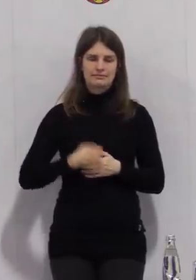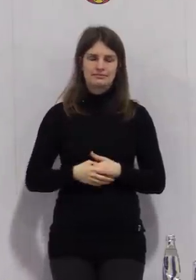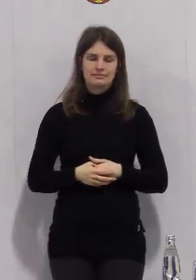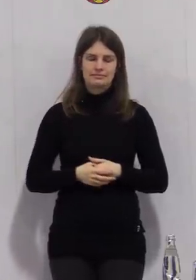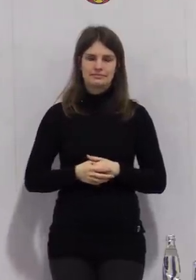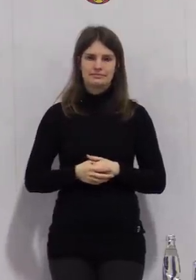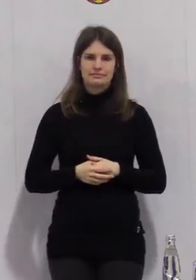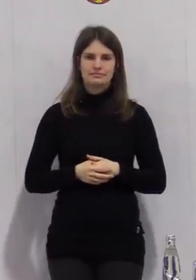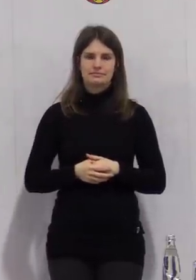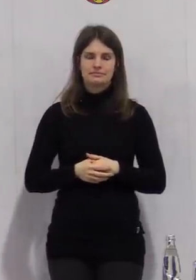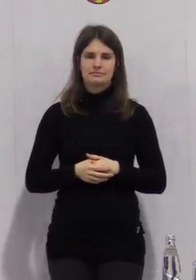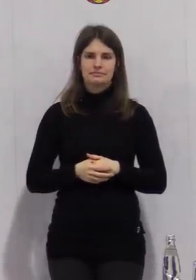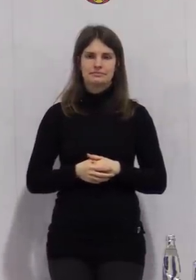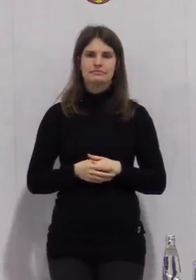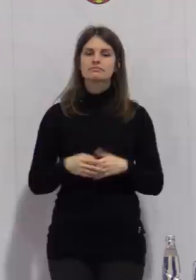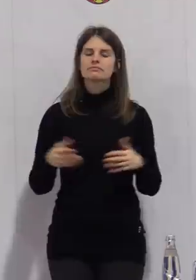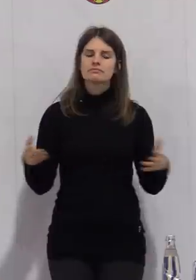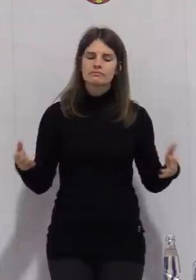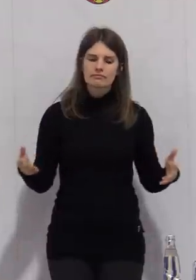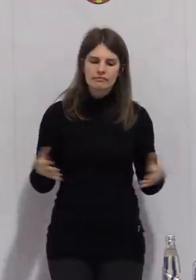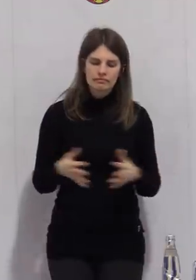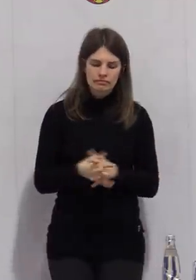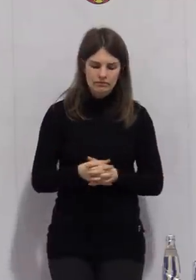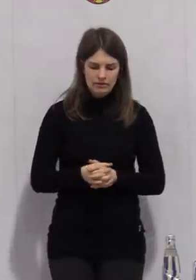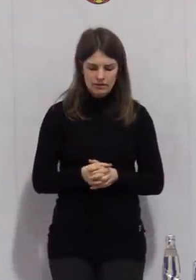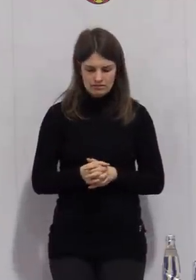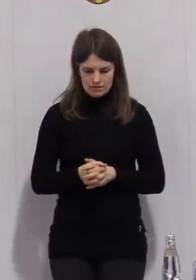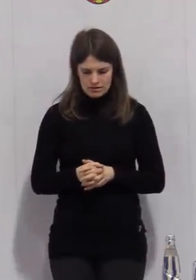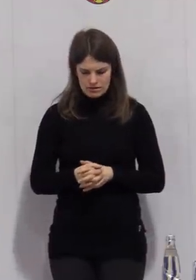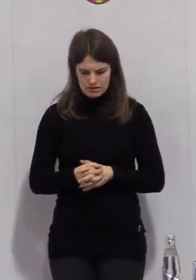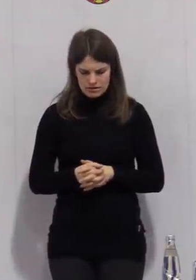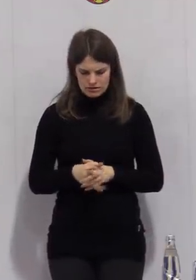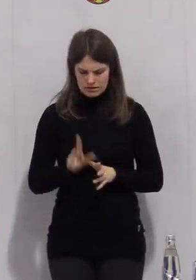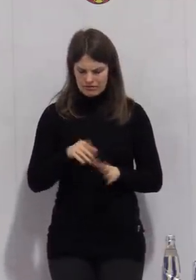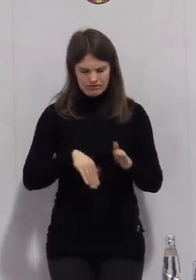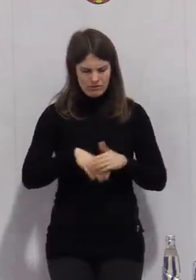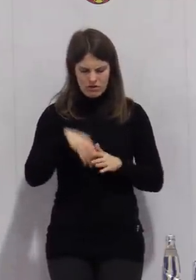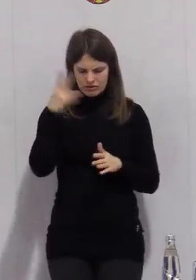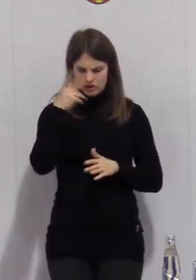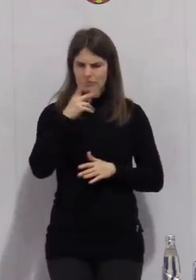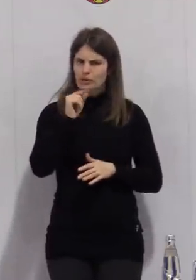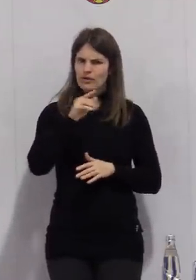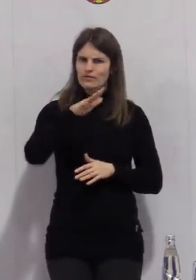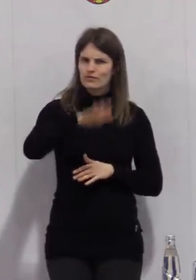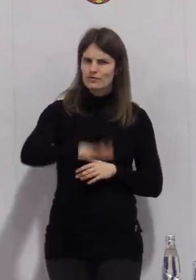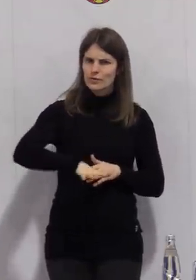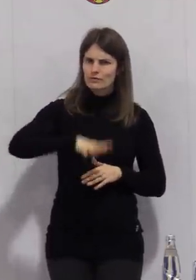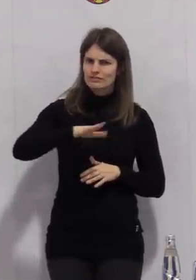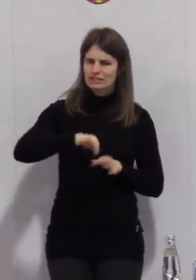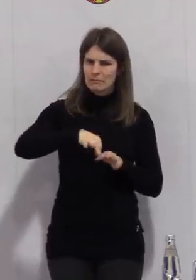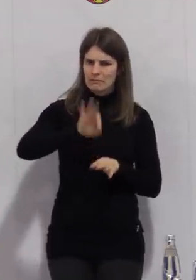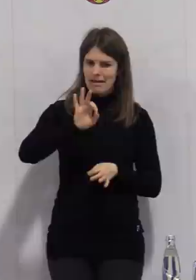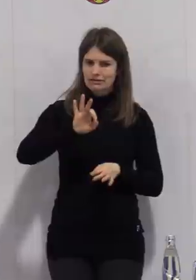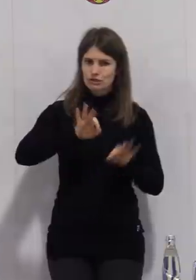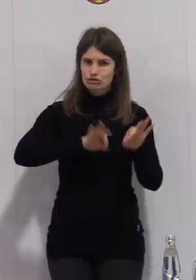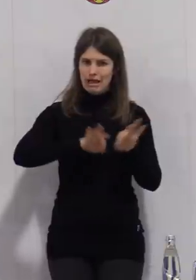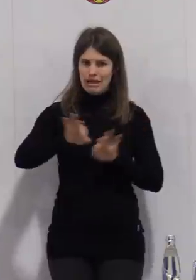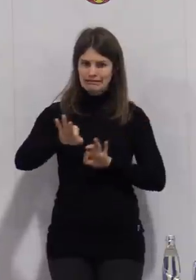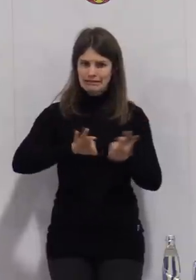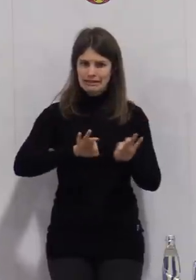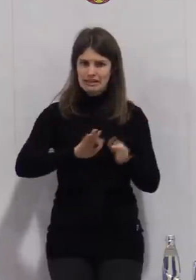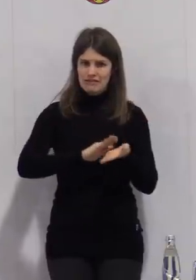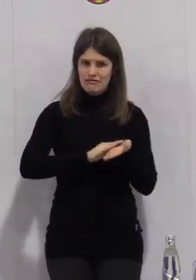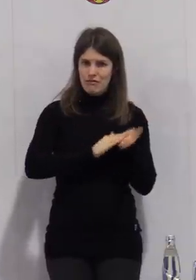Ja, Herr Hanschalk, ich habe es nicht ganz verstanden. Am 15. März wird dann diese Strategie vorgestellt oder soll die dann schon